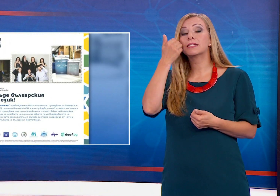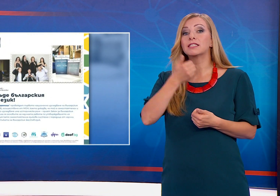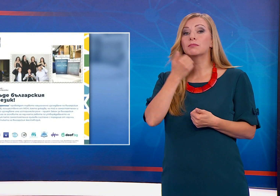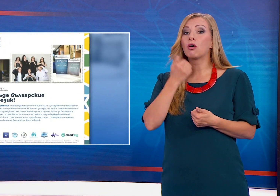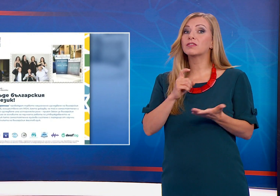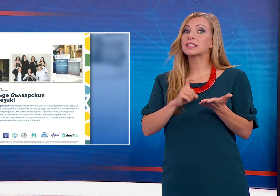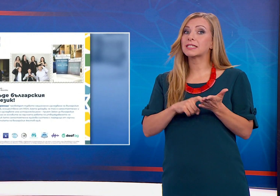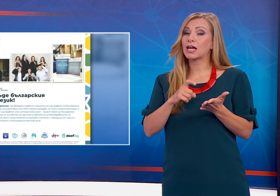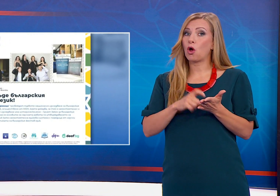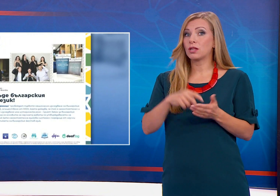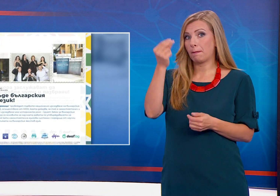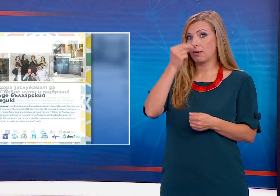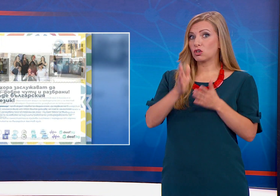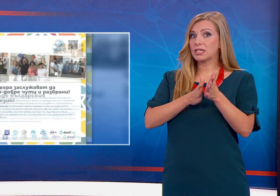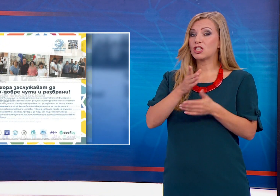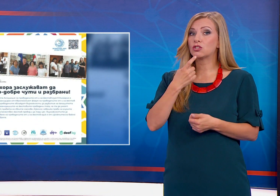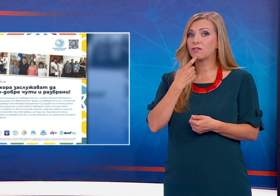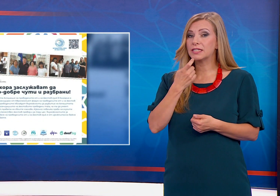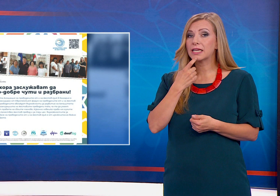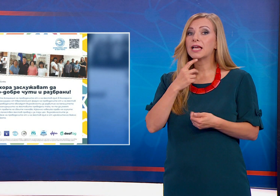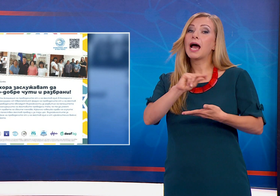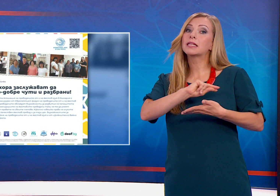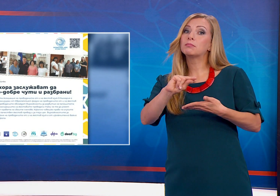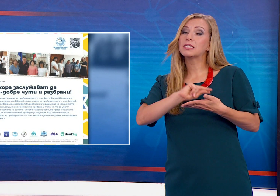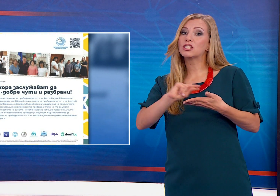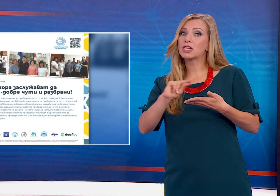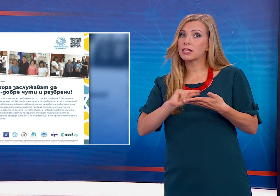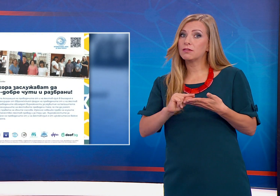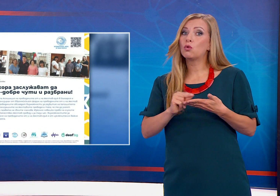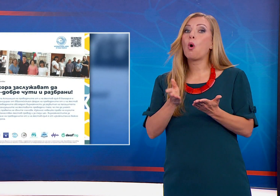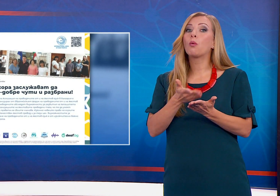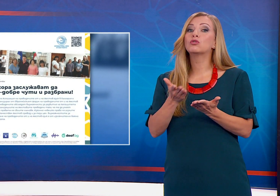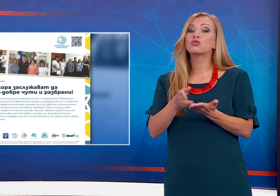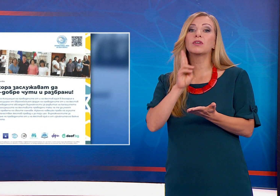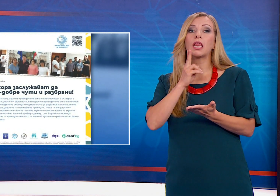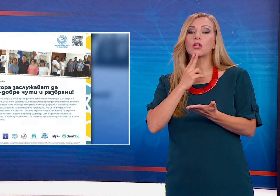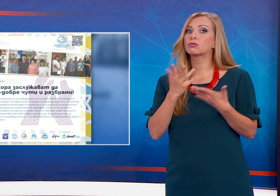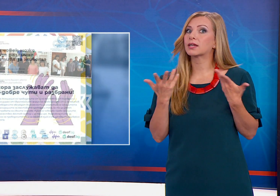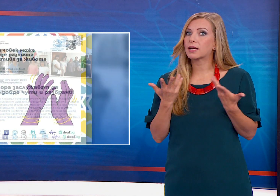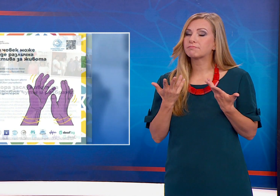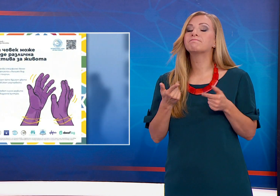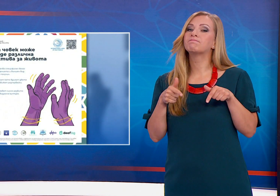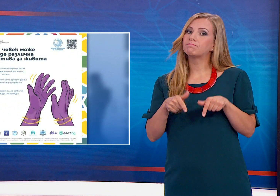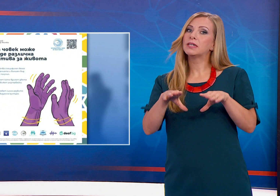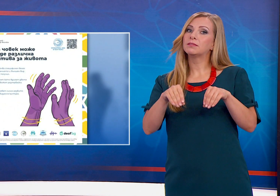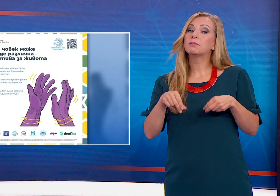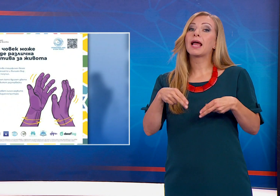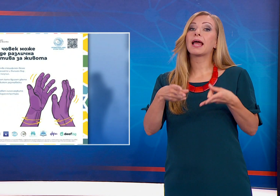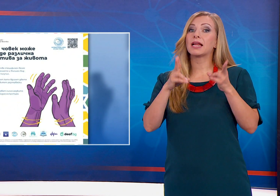жестов език в част административно обслужване на глухите хора. На база на тези решения госпожа Фандъкова